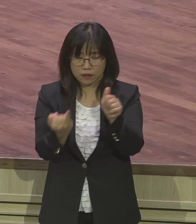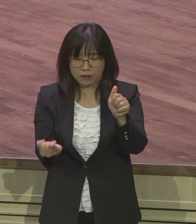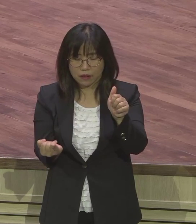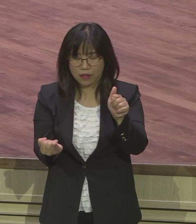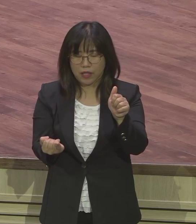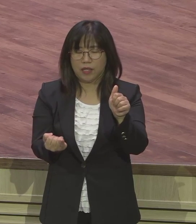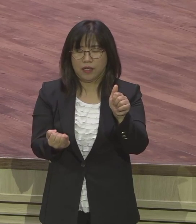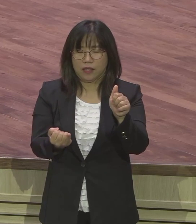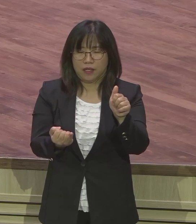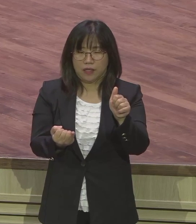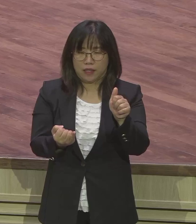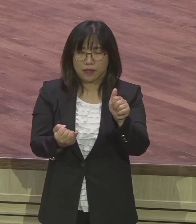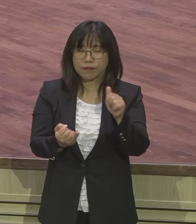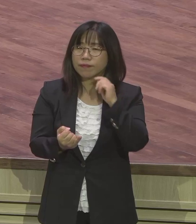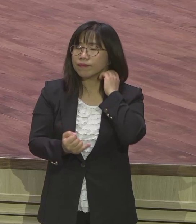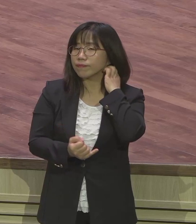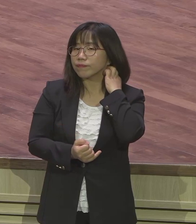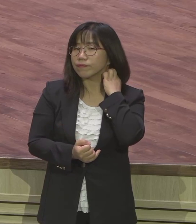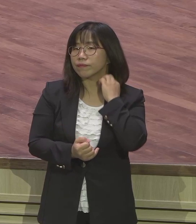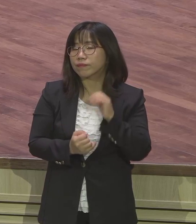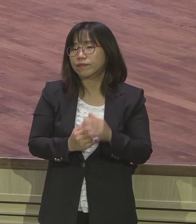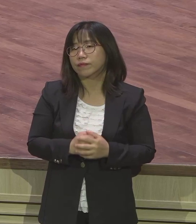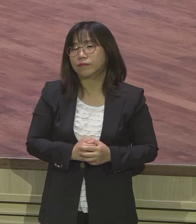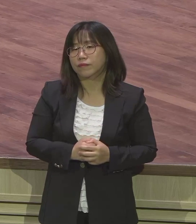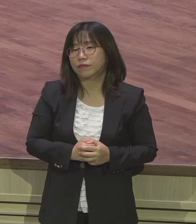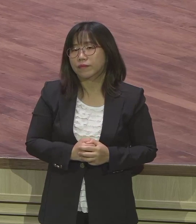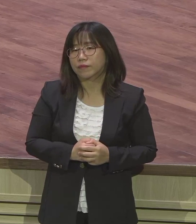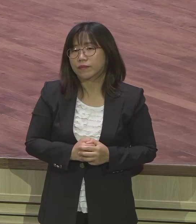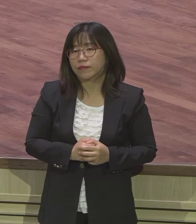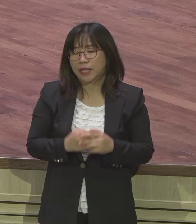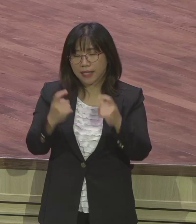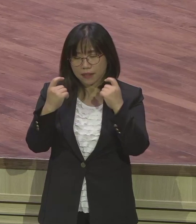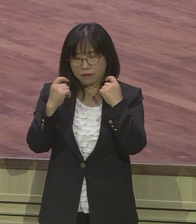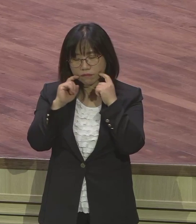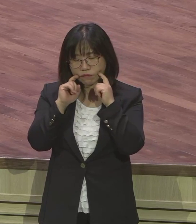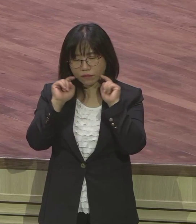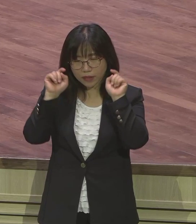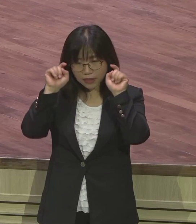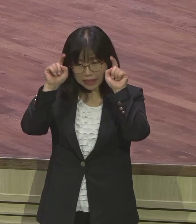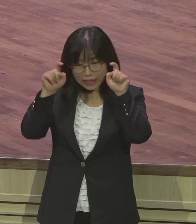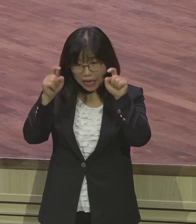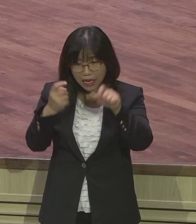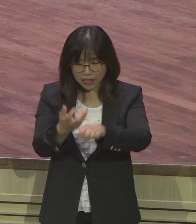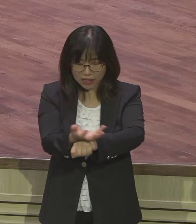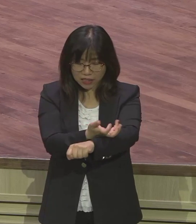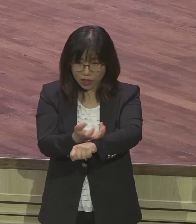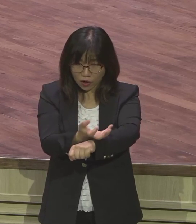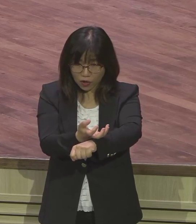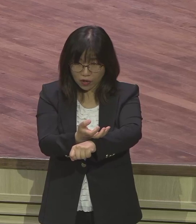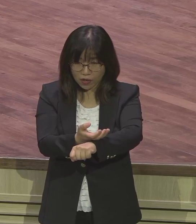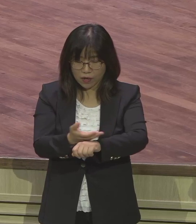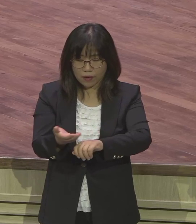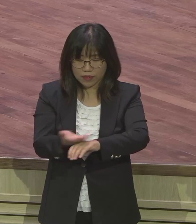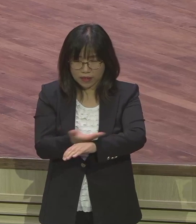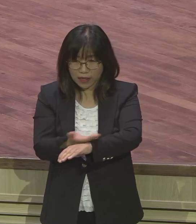지난 후에 양털을 이제 깎으려 딥나라는 곳으로 갑니다 당시에 이 가난 지역에는